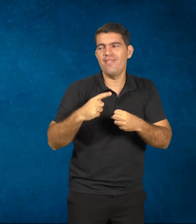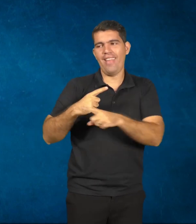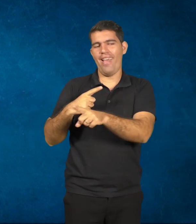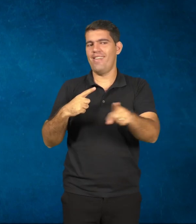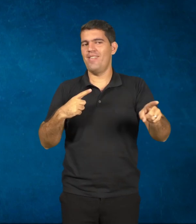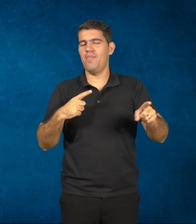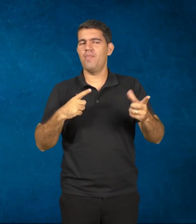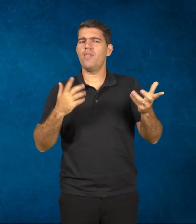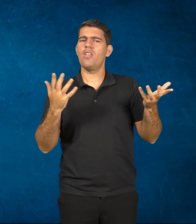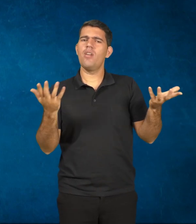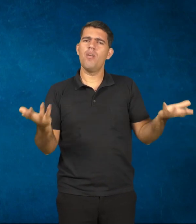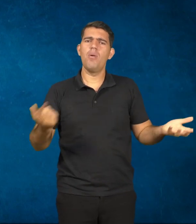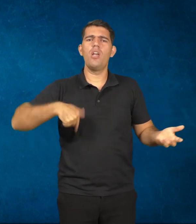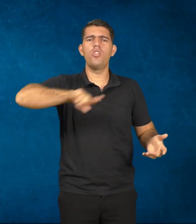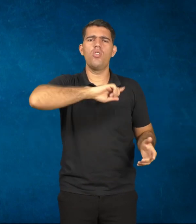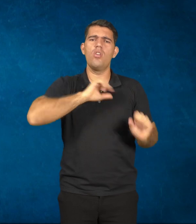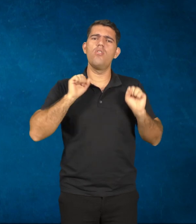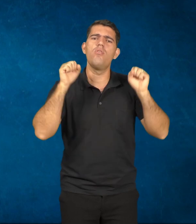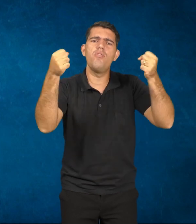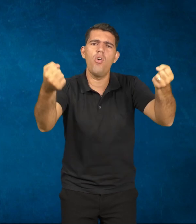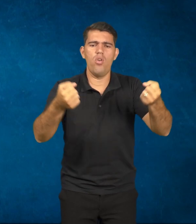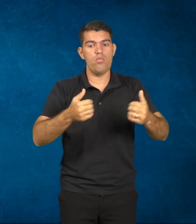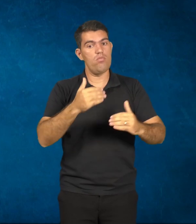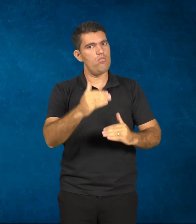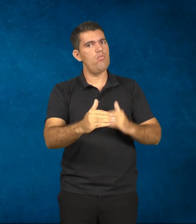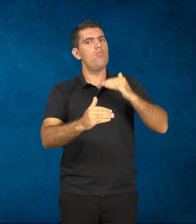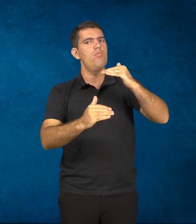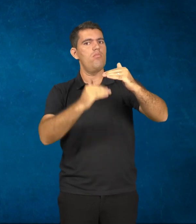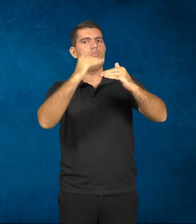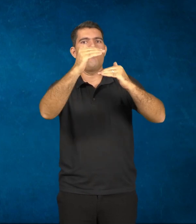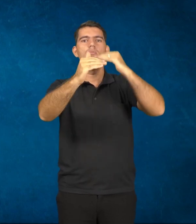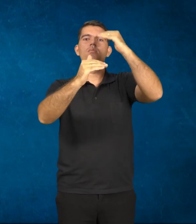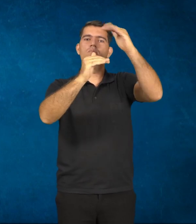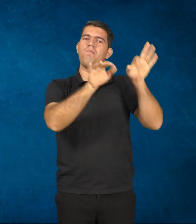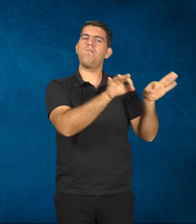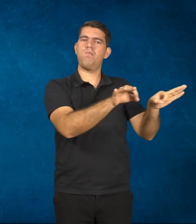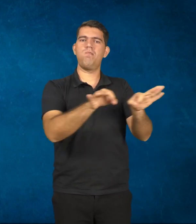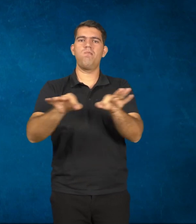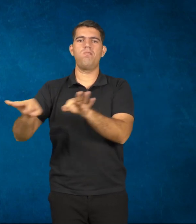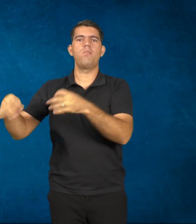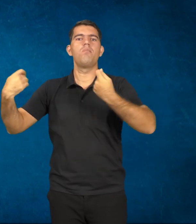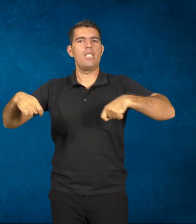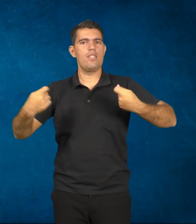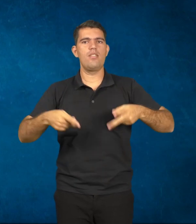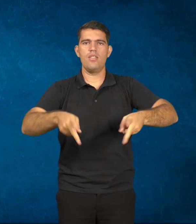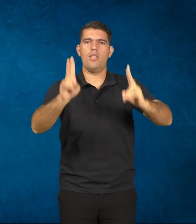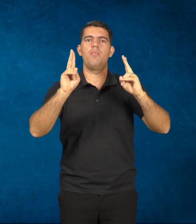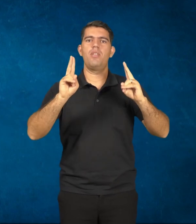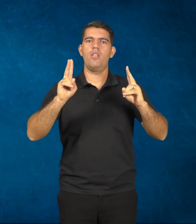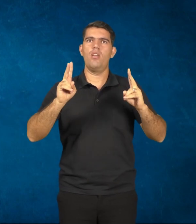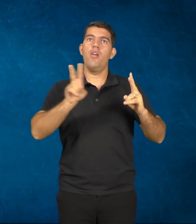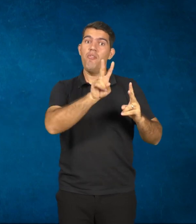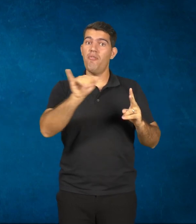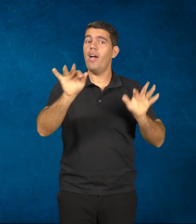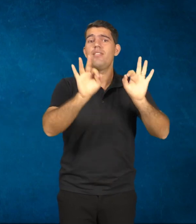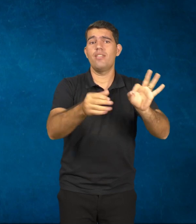para caminhar e avançar sempre. Porque eu acredito, inclusive, que isso um caminho inevitável. A formação de